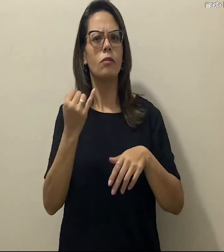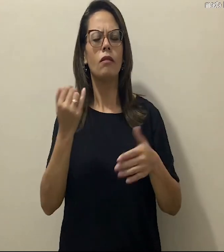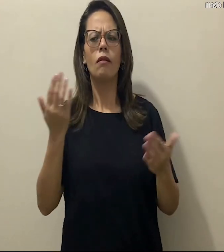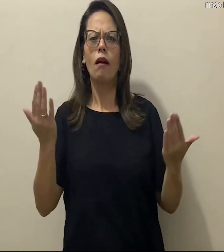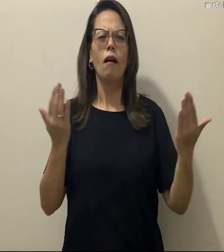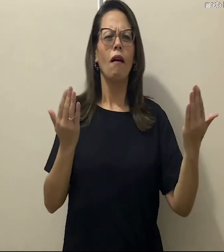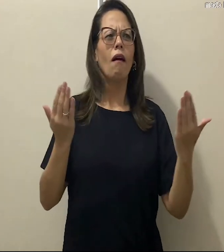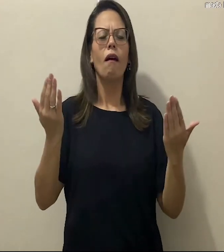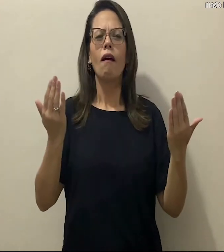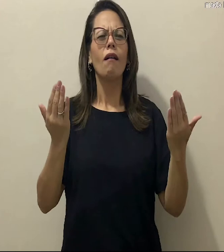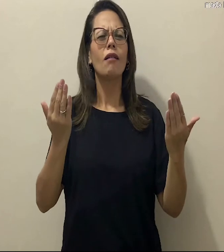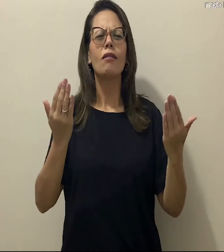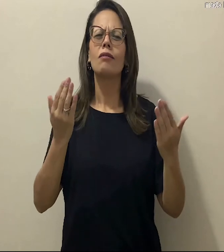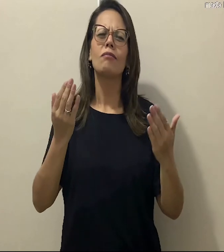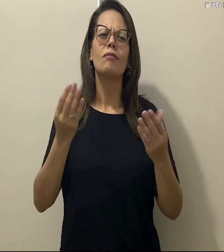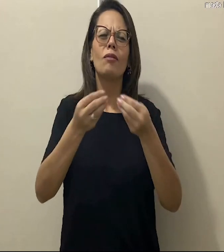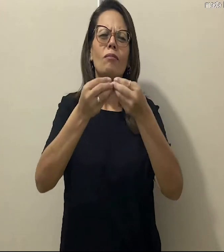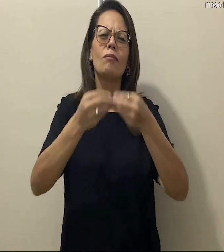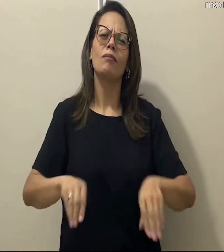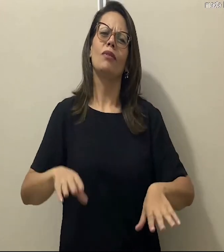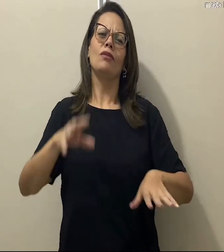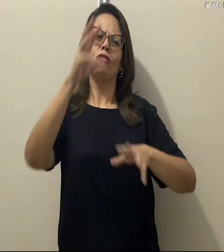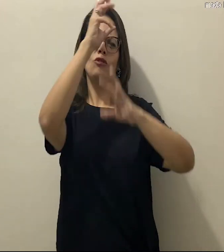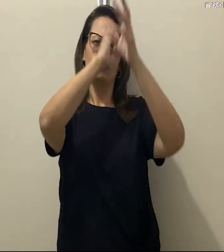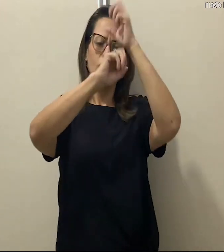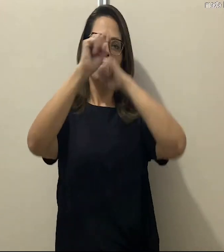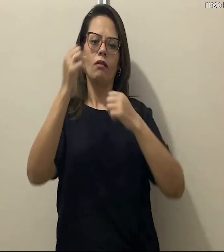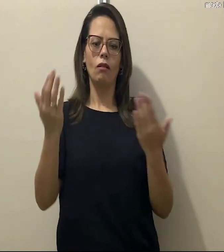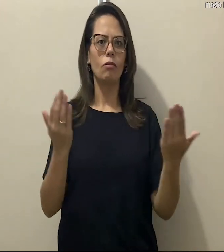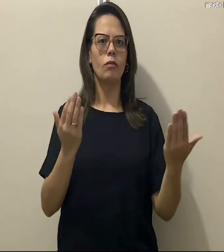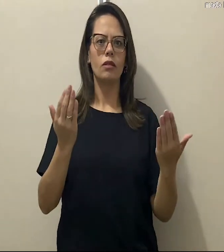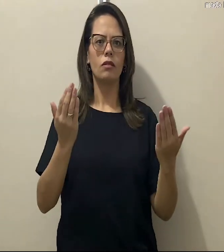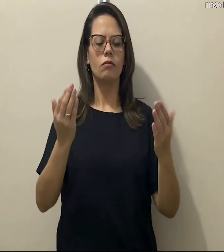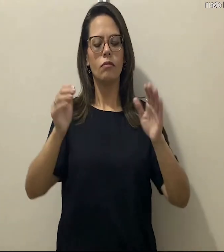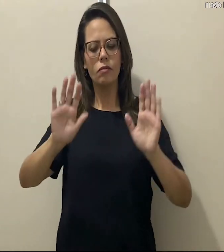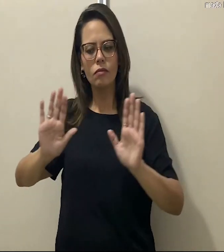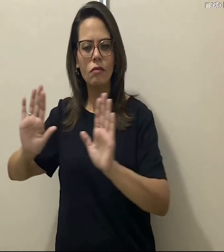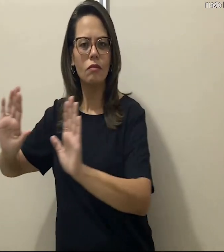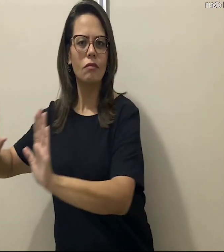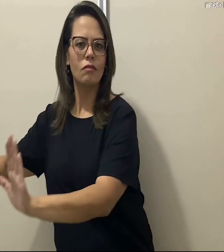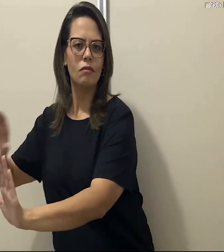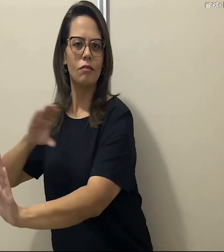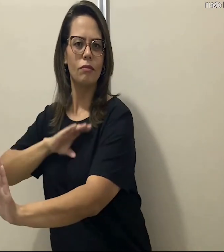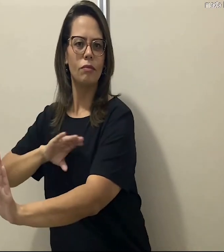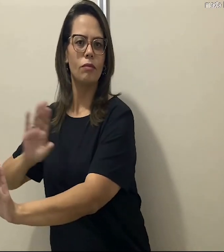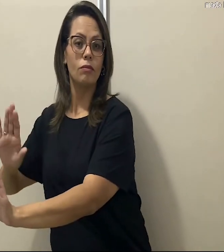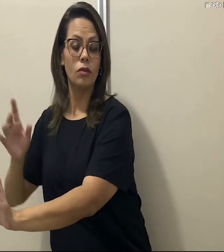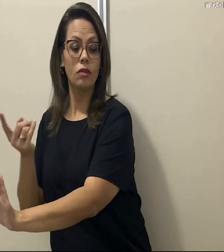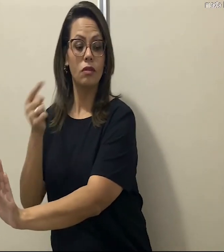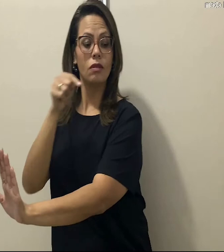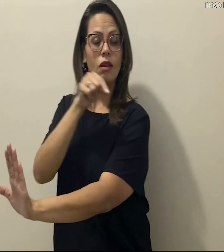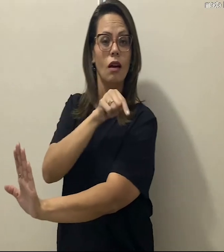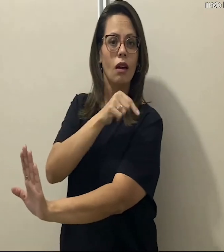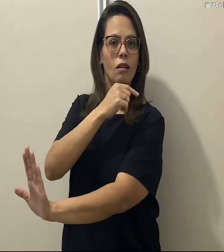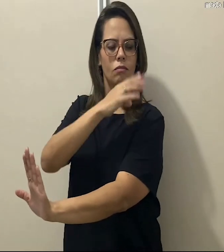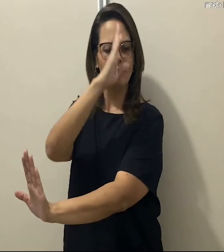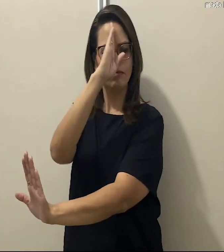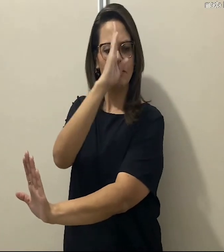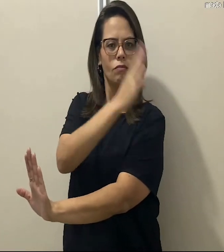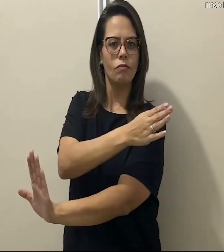desta forma, a partir desse conceito. Essa comparação entre as línguas só prejudica teu aprendizado. Deixa a língua portuguesa de lado um pouquinho e vamos